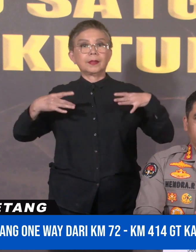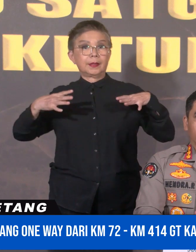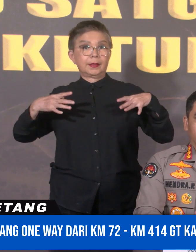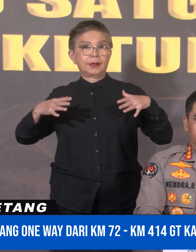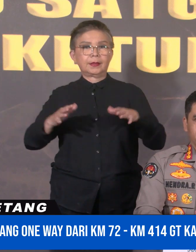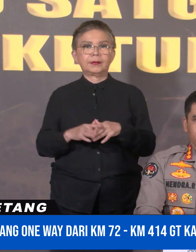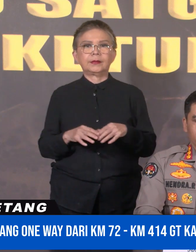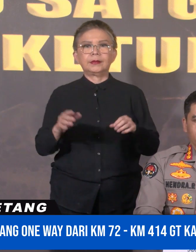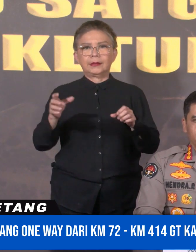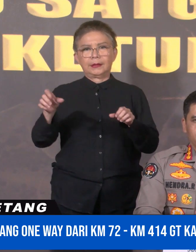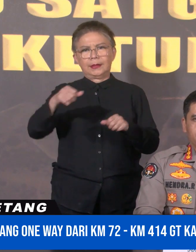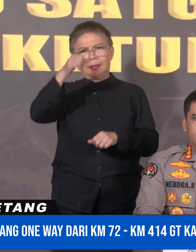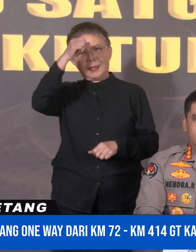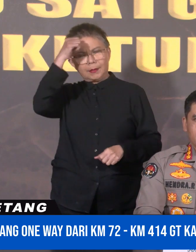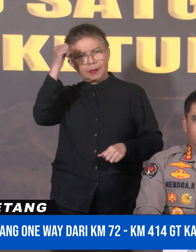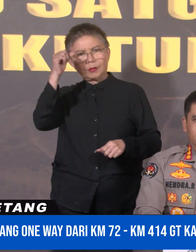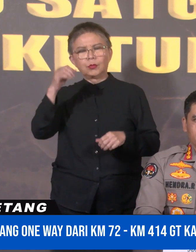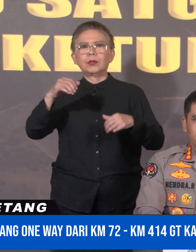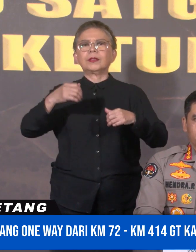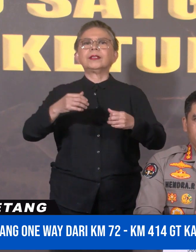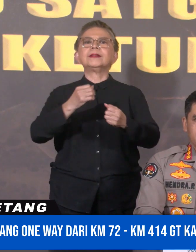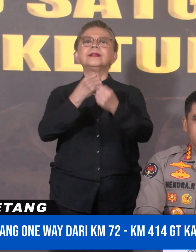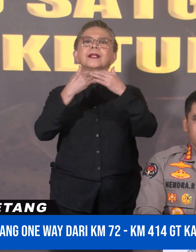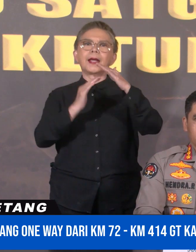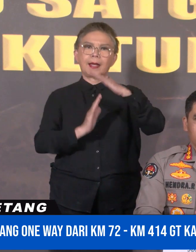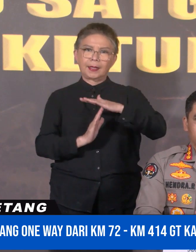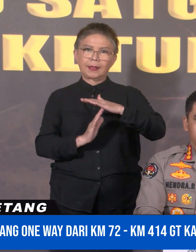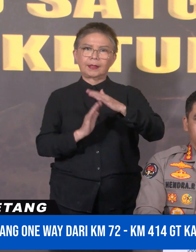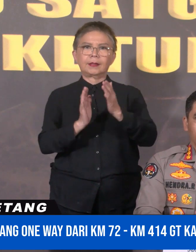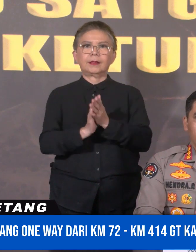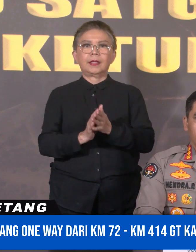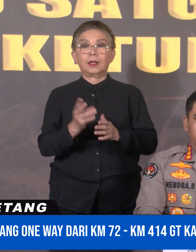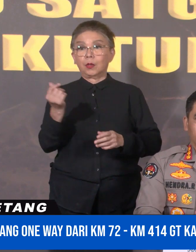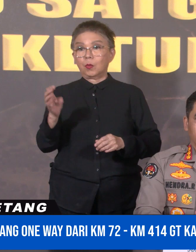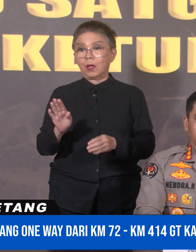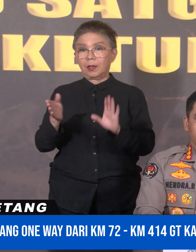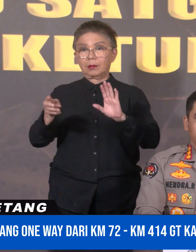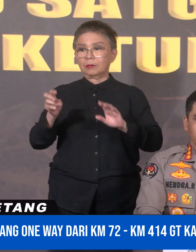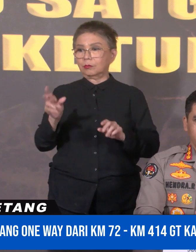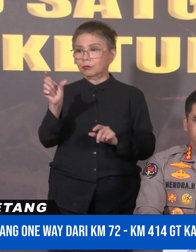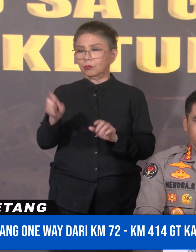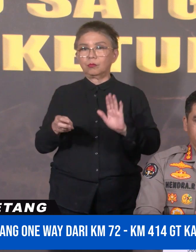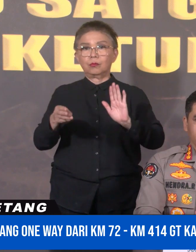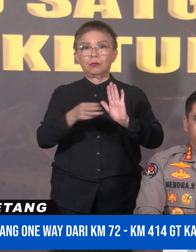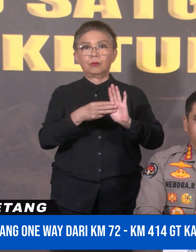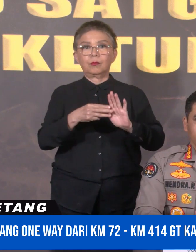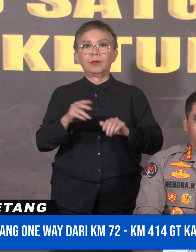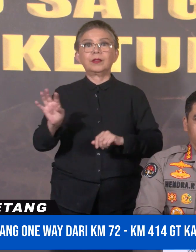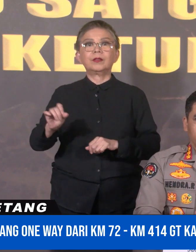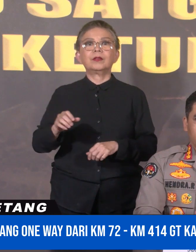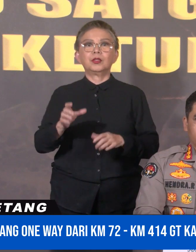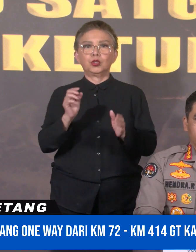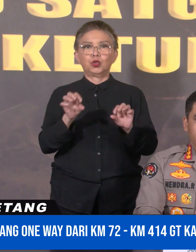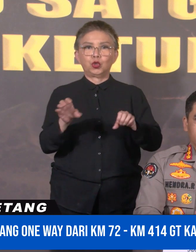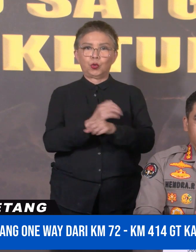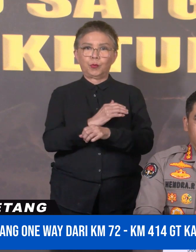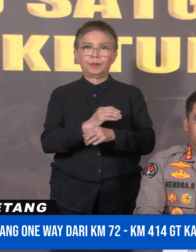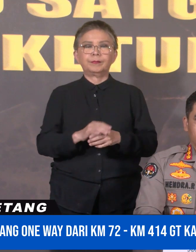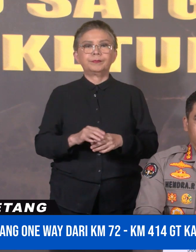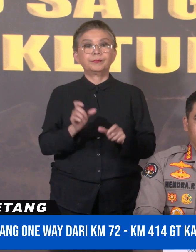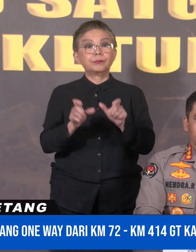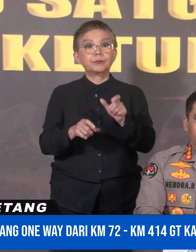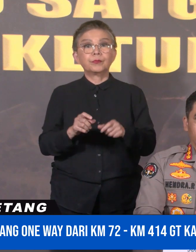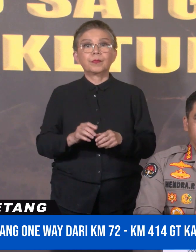Se efektif mungkin Untuk beristirahat Dan pastikan saldo uang elektronik mencukupi Untuk para